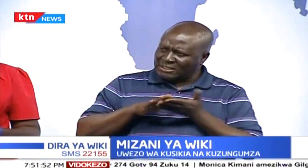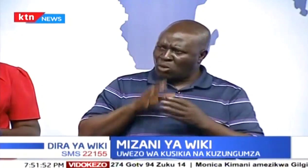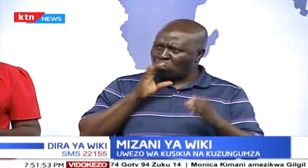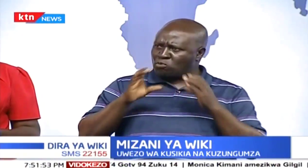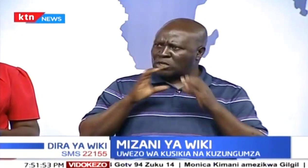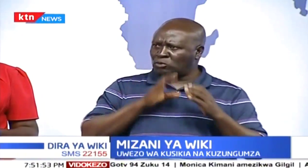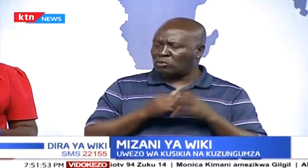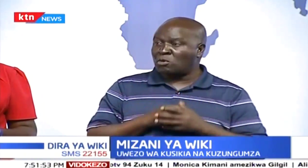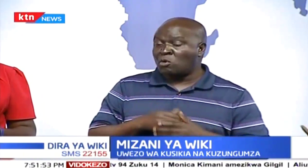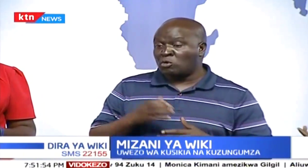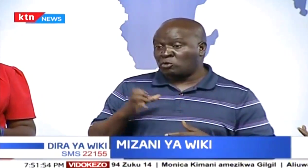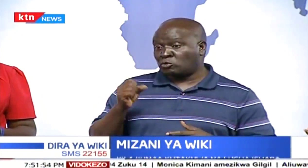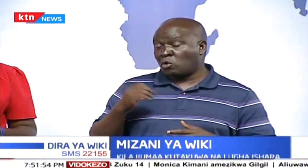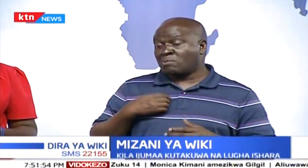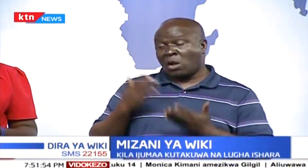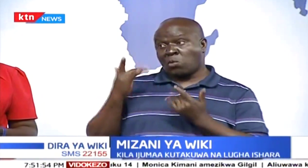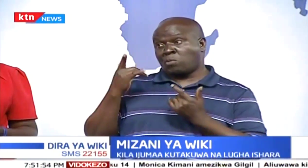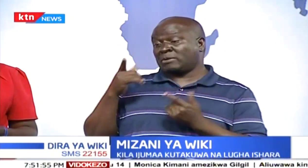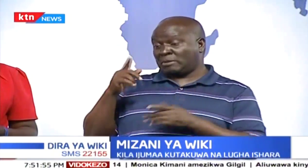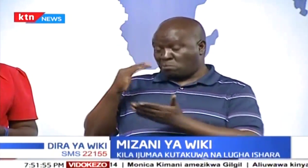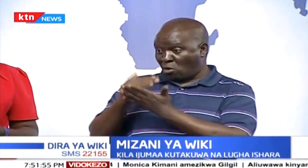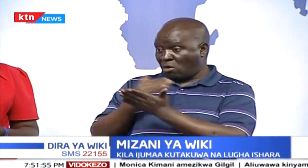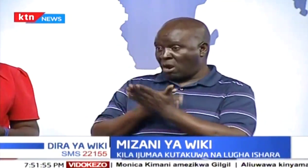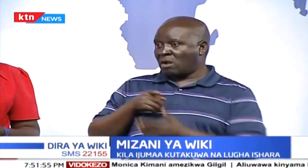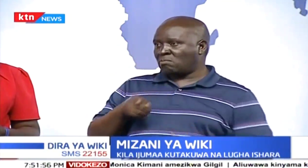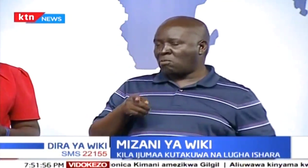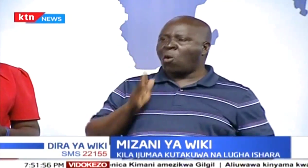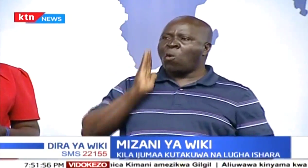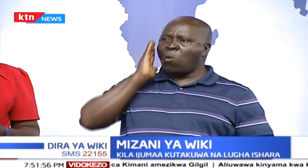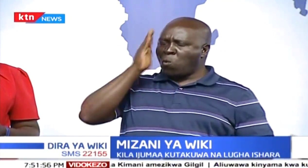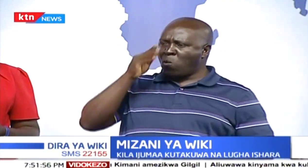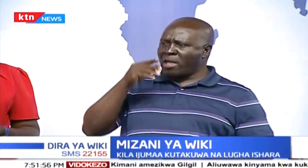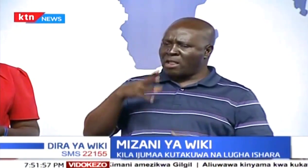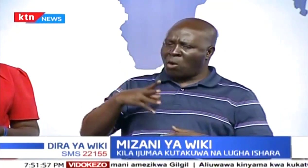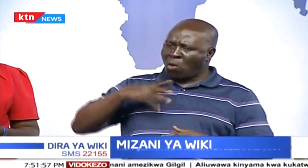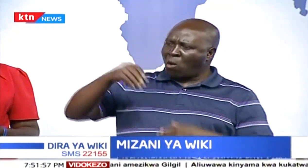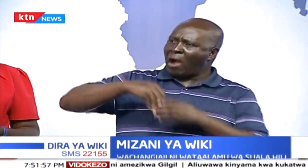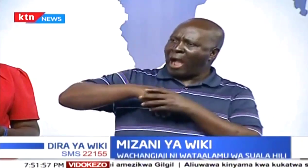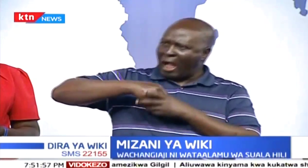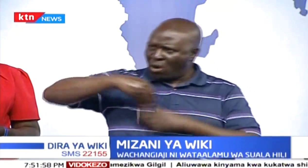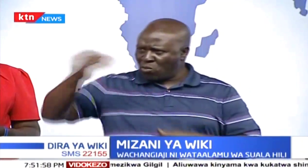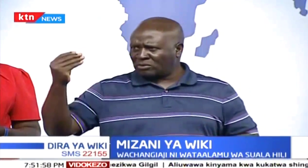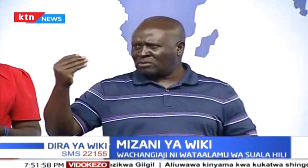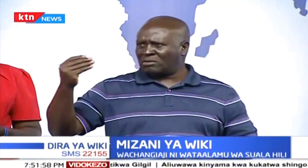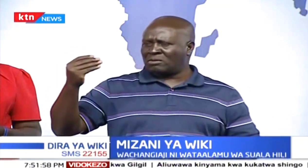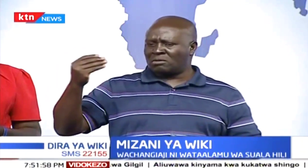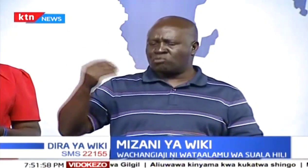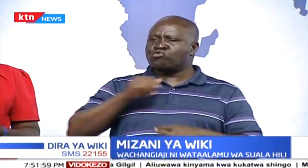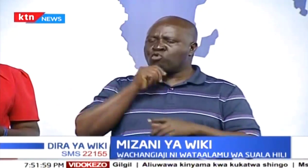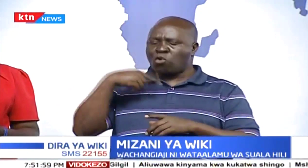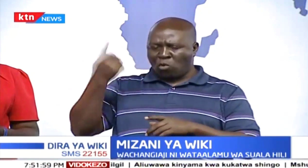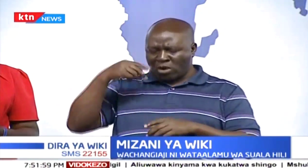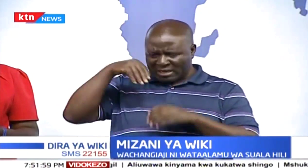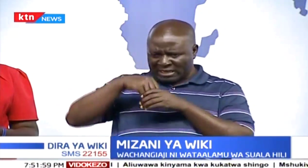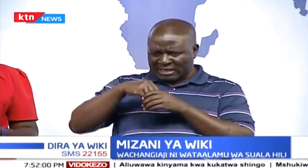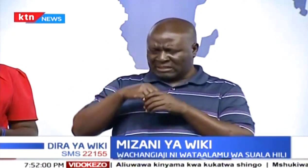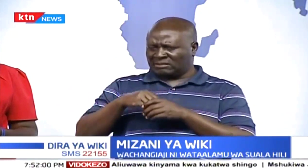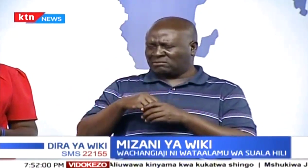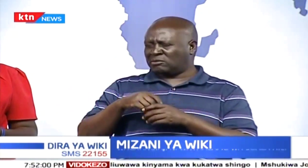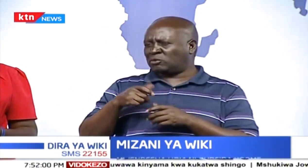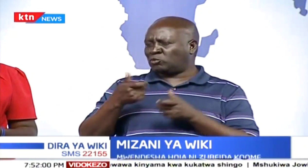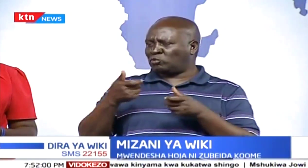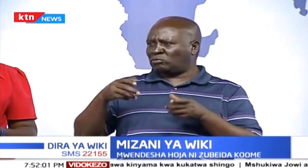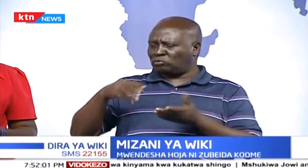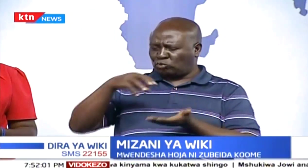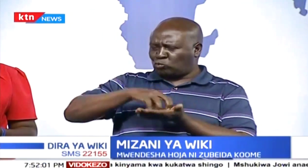ishara. Kwa sababu, kama mweme ni mgeni wako. Hmm. Na fika hapa KTN, nitaingia aje kwa sayemui. Hmm.